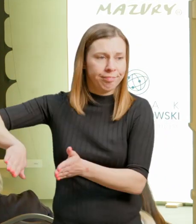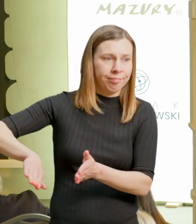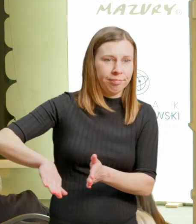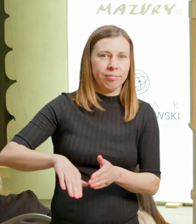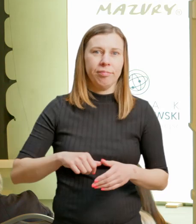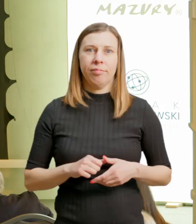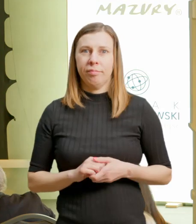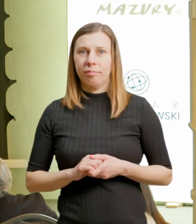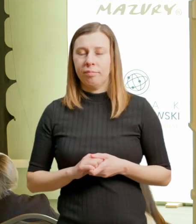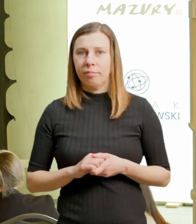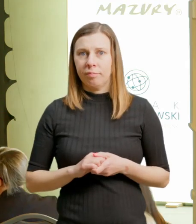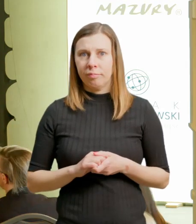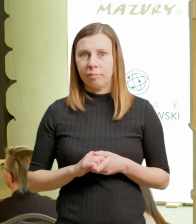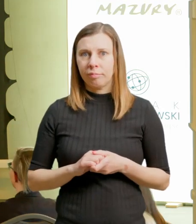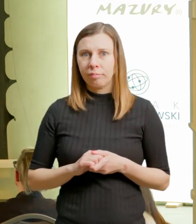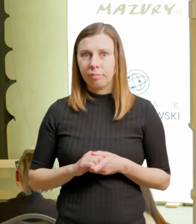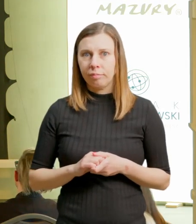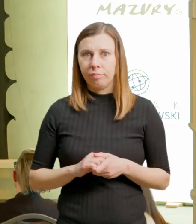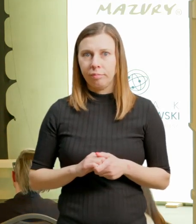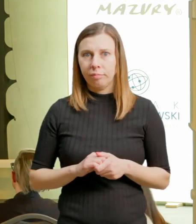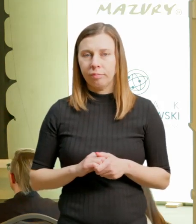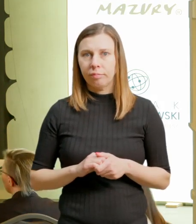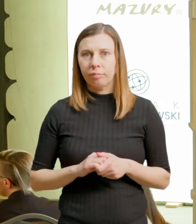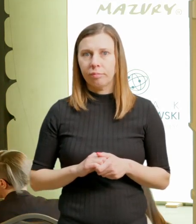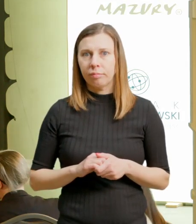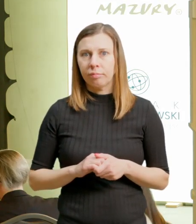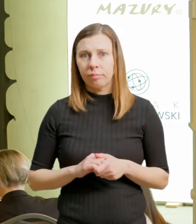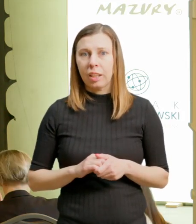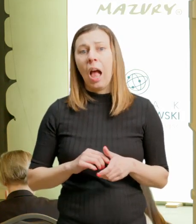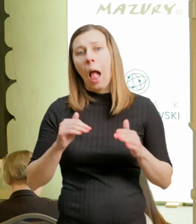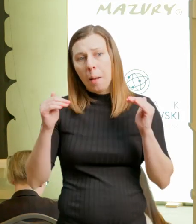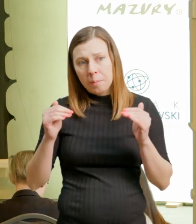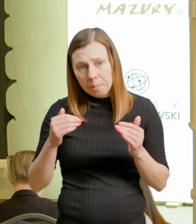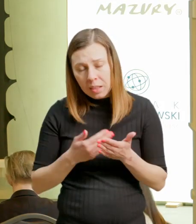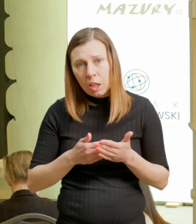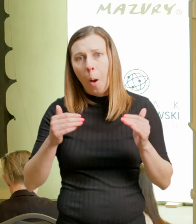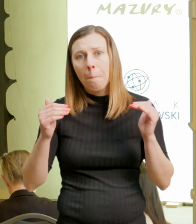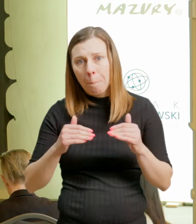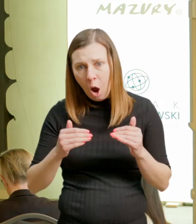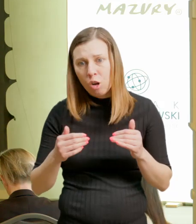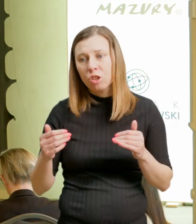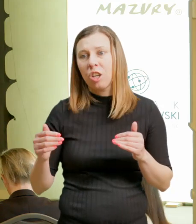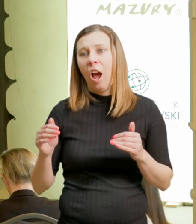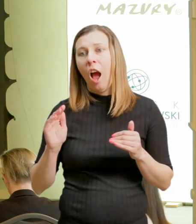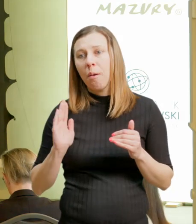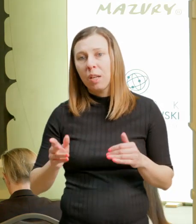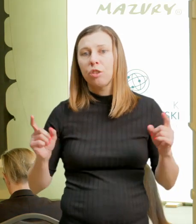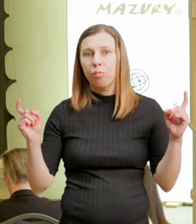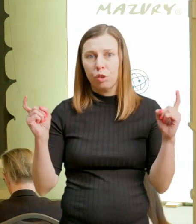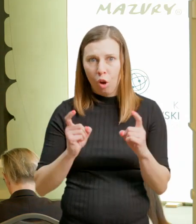czy później ten konflikt może nastąpić. Współpraca z lokalnymi grupami działania. Ja uważam, że lokalne grupy działania są